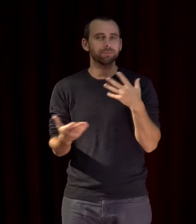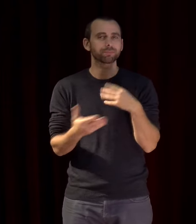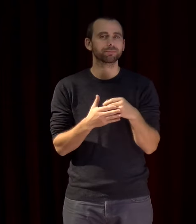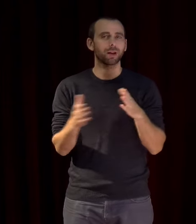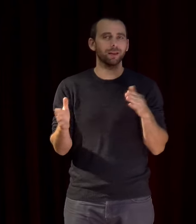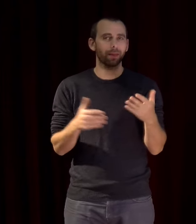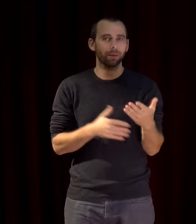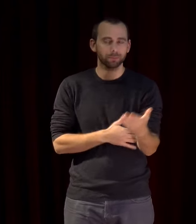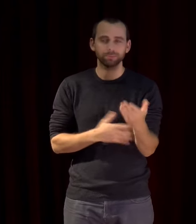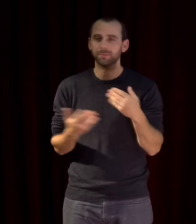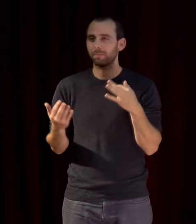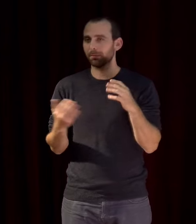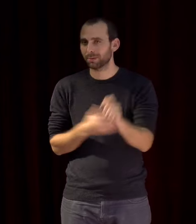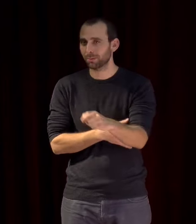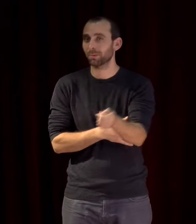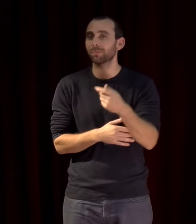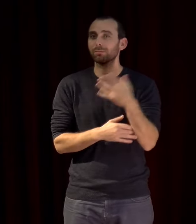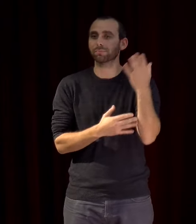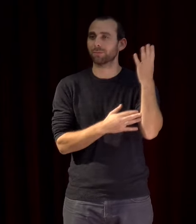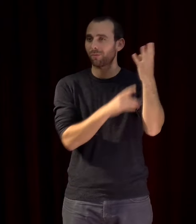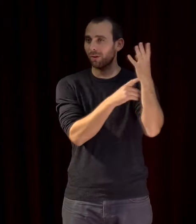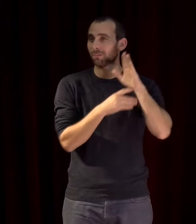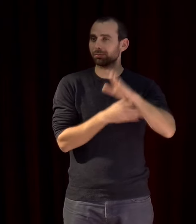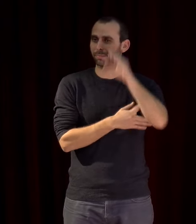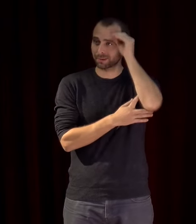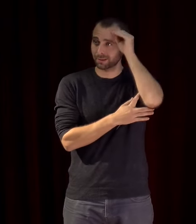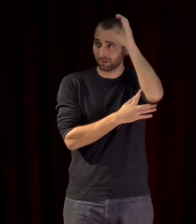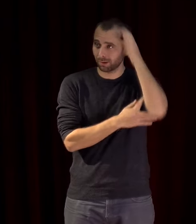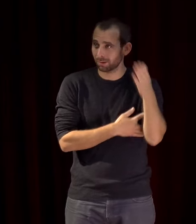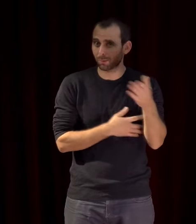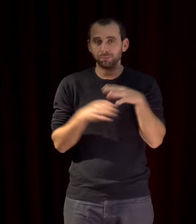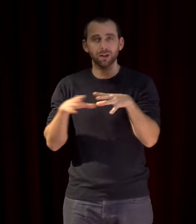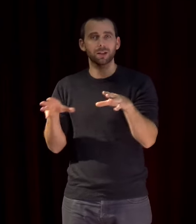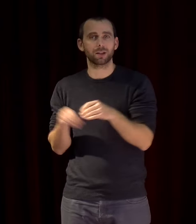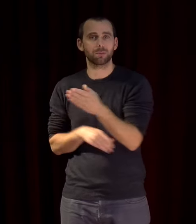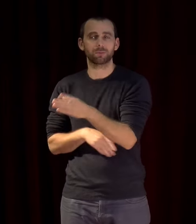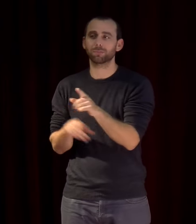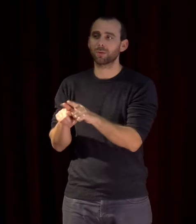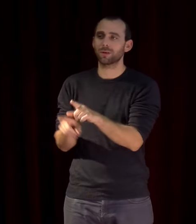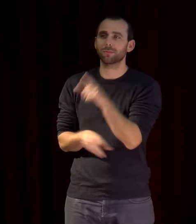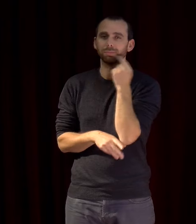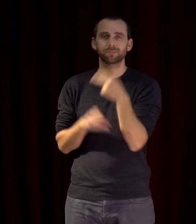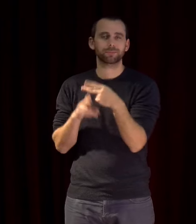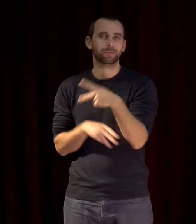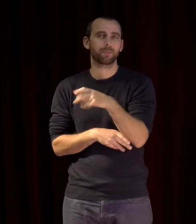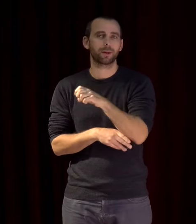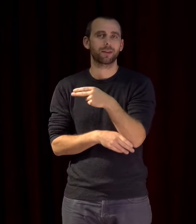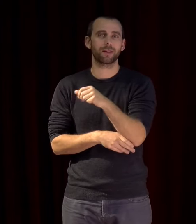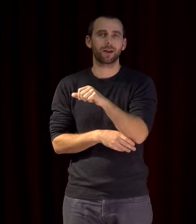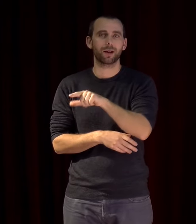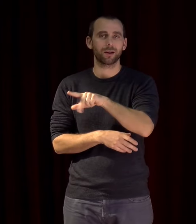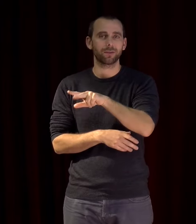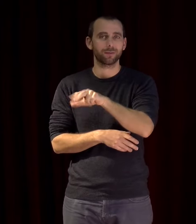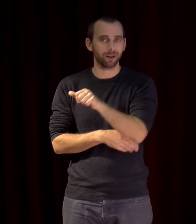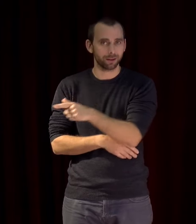le cadre de l'Agora des Savoirs, et nous remercions l'équipe de l'Agora et Régis Penalva d'avoir bien voulu nous accueillir ce soir.